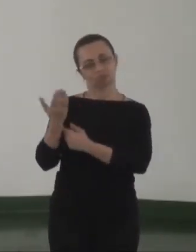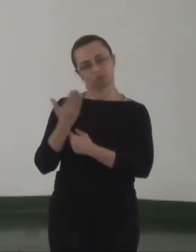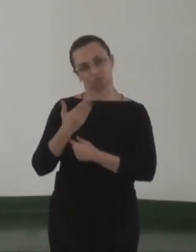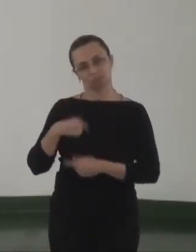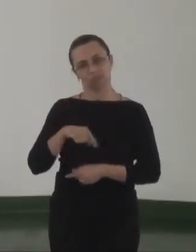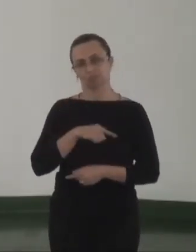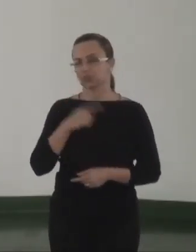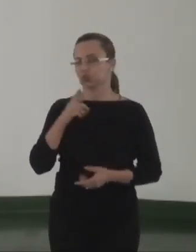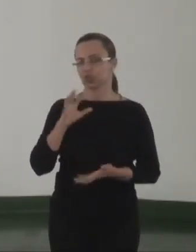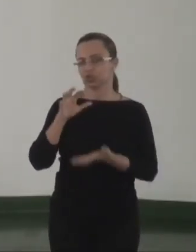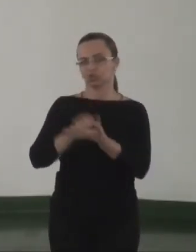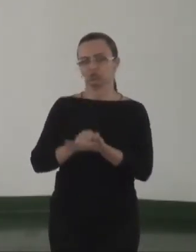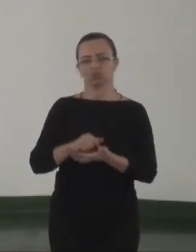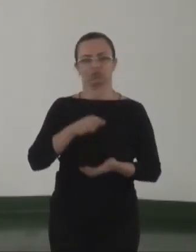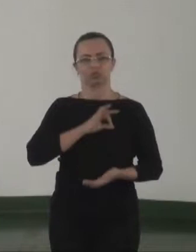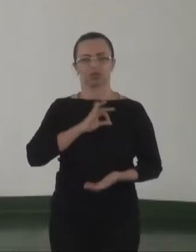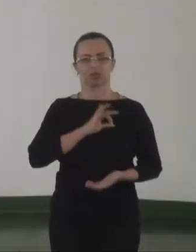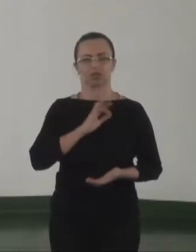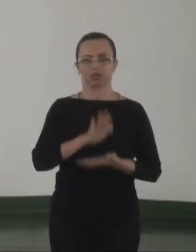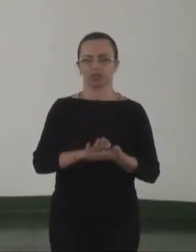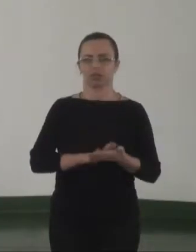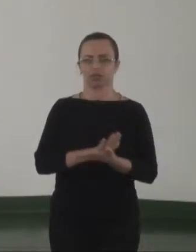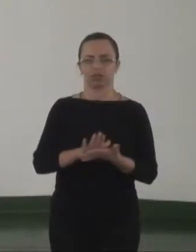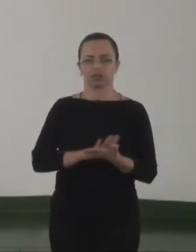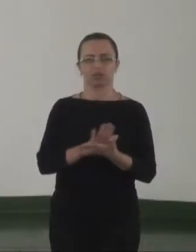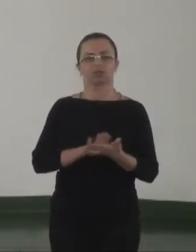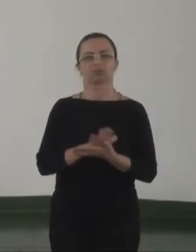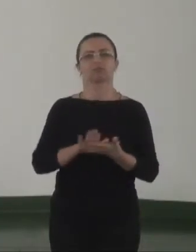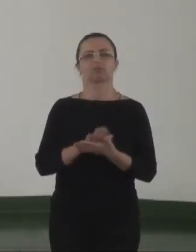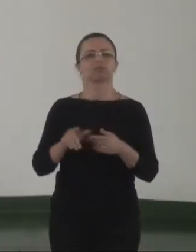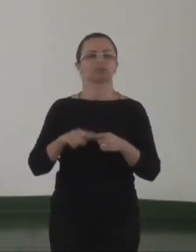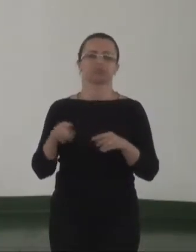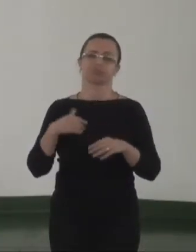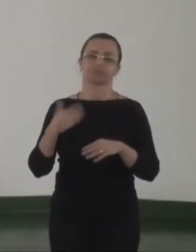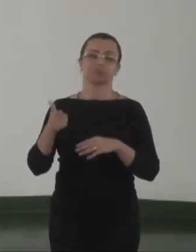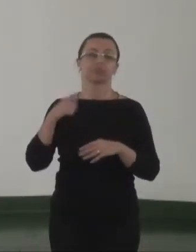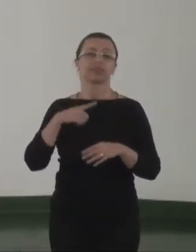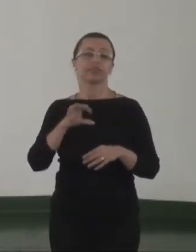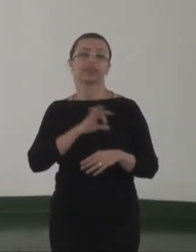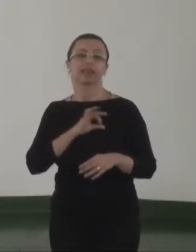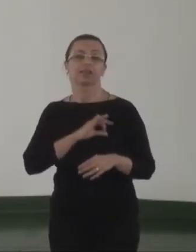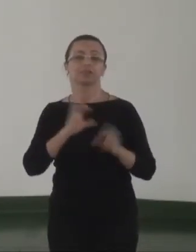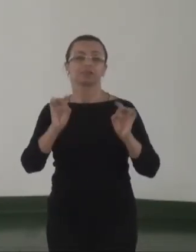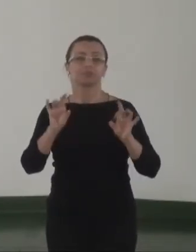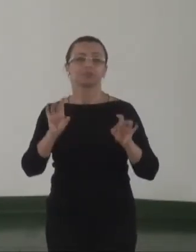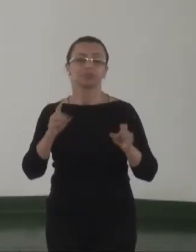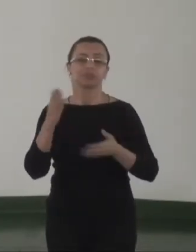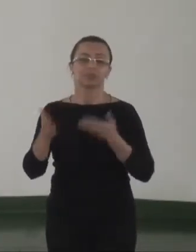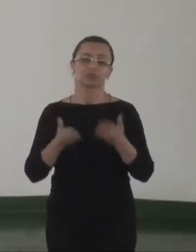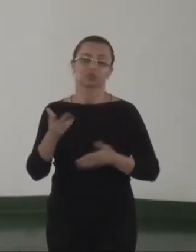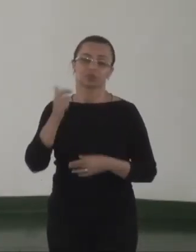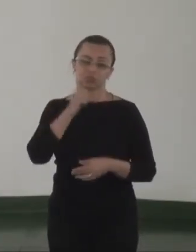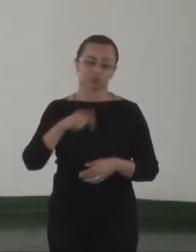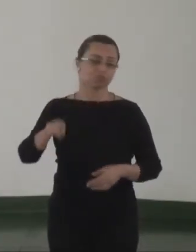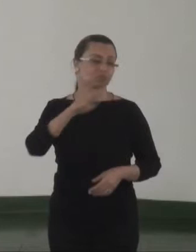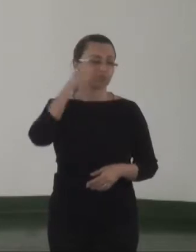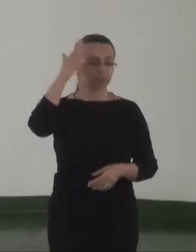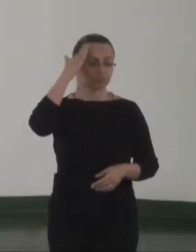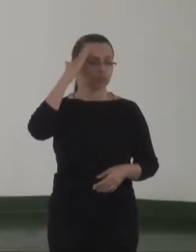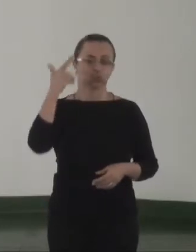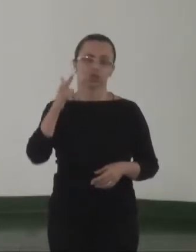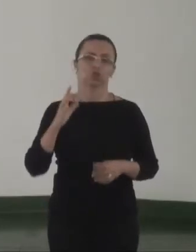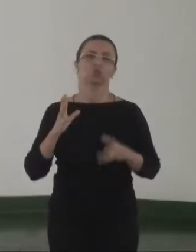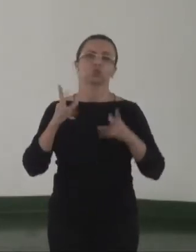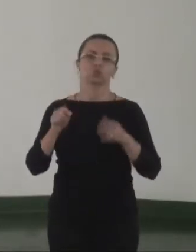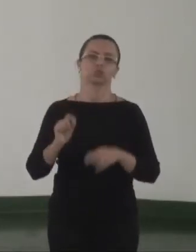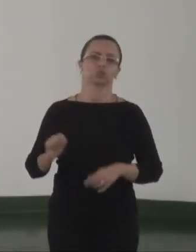porque nem tudo é registrado em delegacia de polícia, muito menos em delegacia especializada de atendimento à mulher, que nós sabemos que não é todo